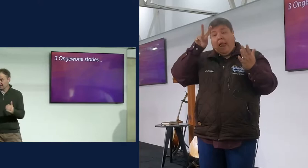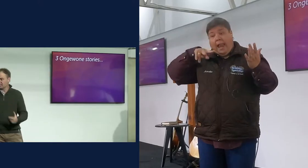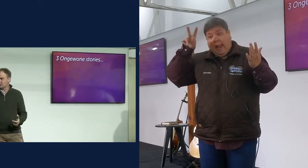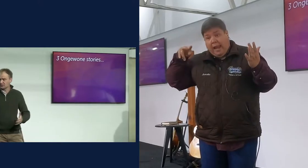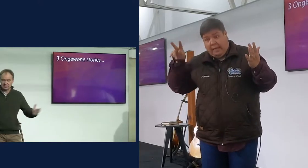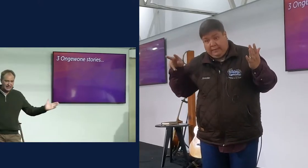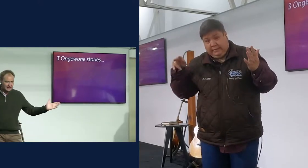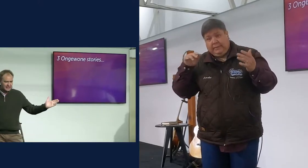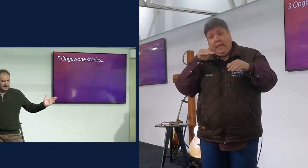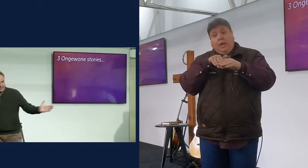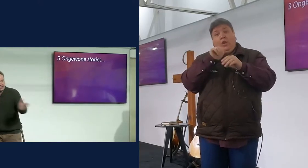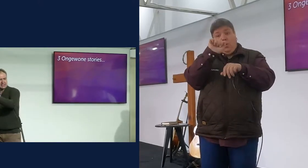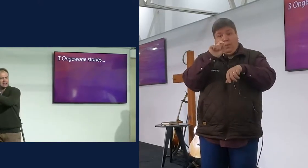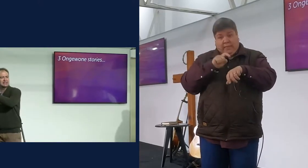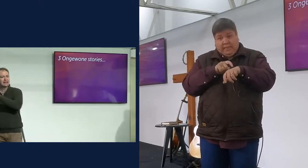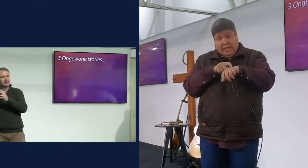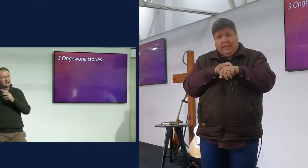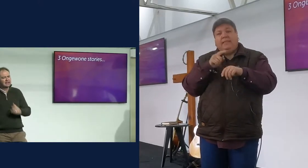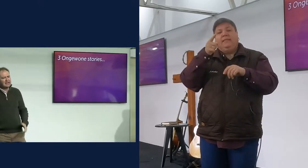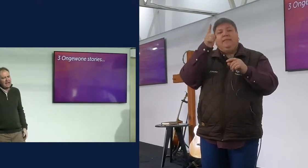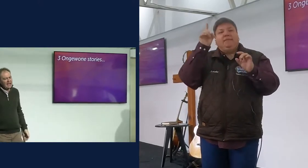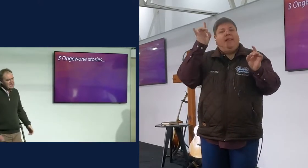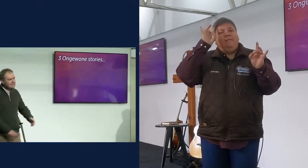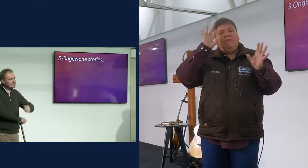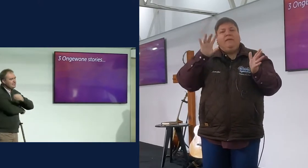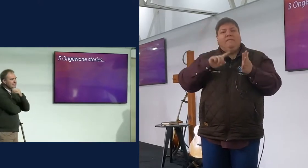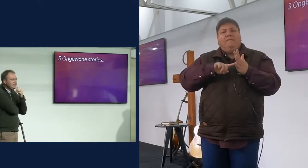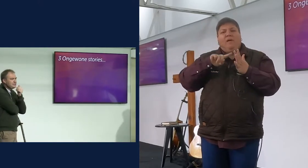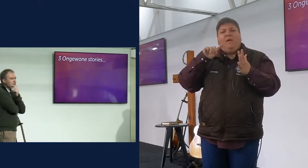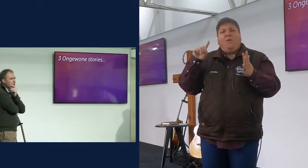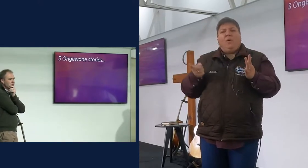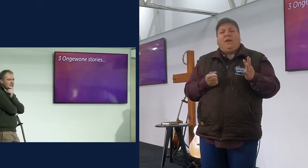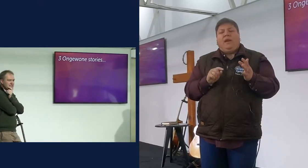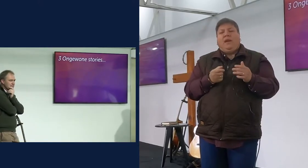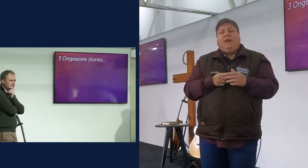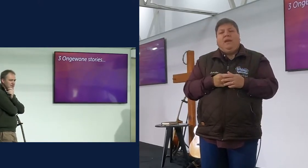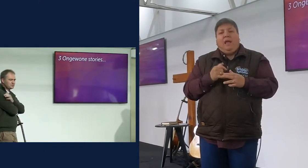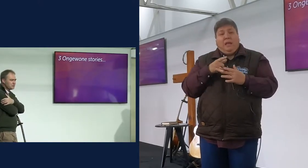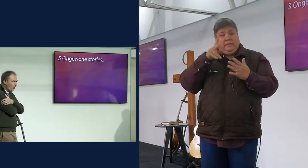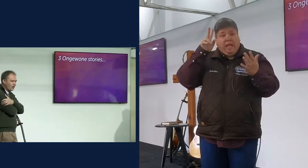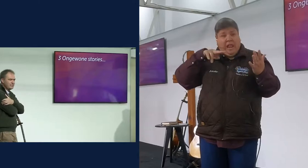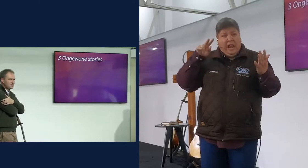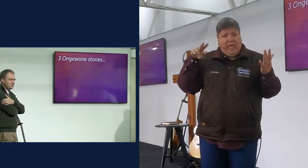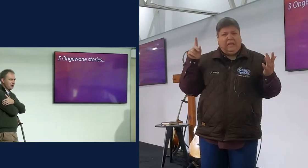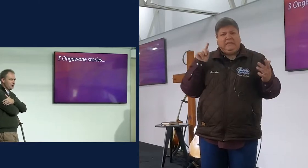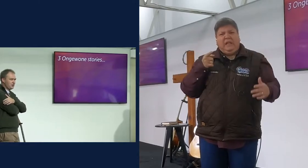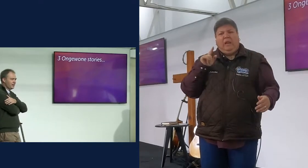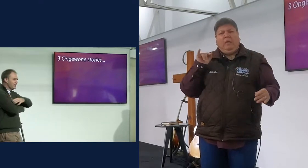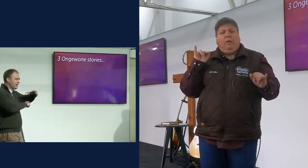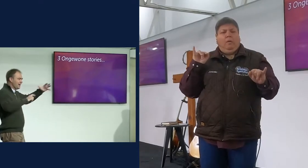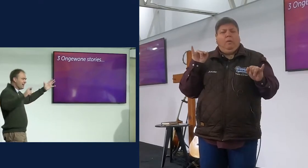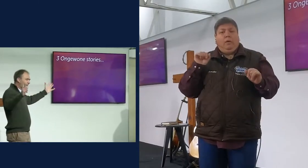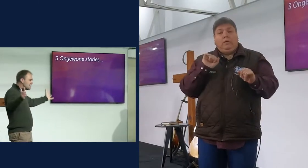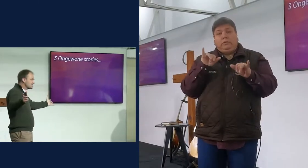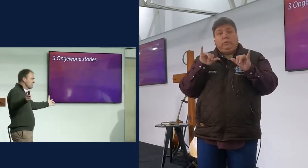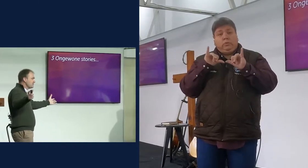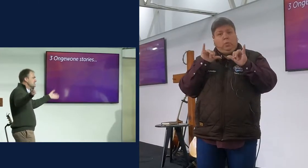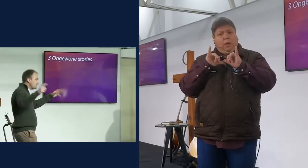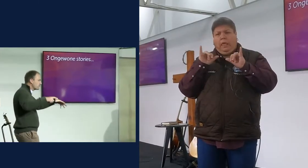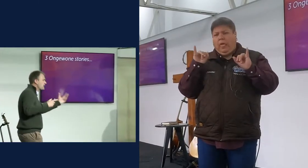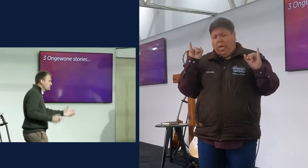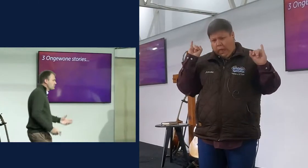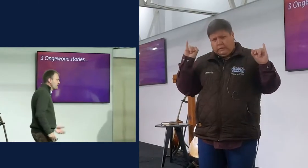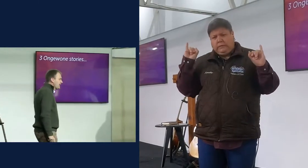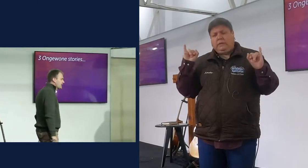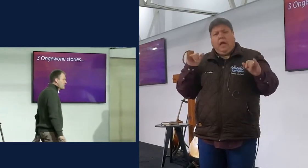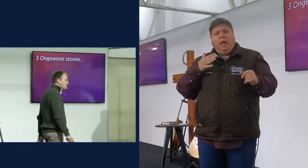en as jy dit gaan lees in jou stilte tijd, in een stuk dier, en jy denk, ja, maar dis daarom een tragiese verhaal, en alles wat